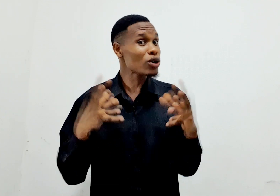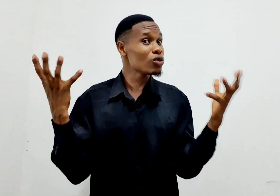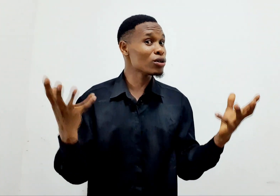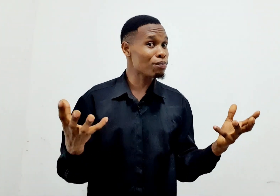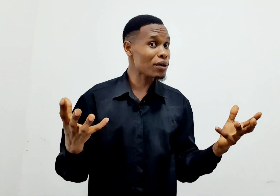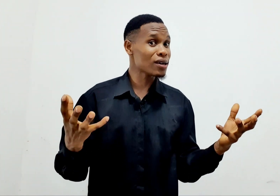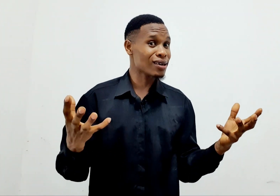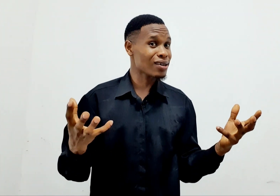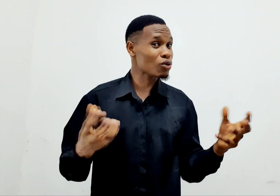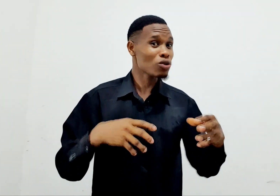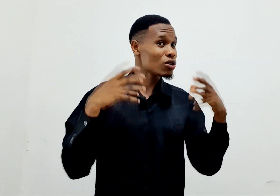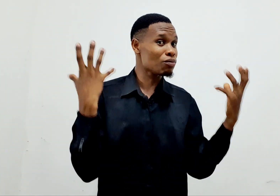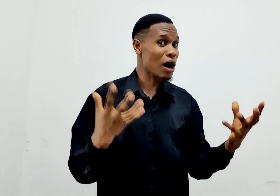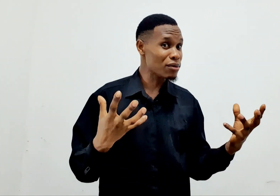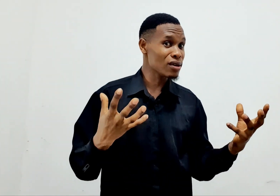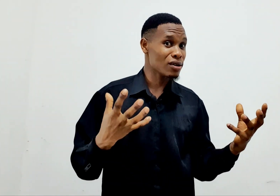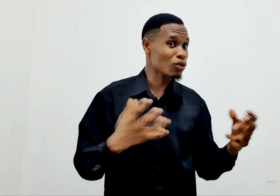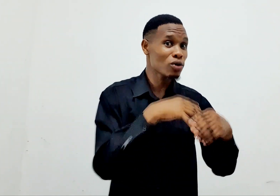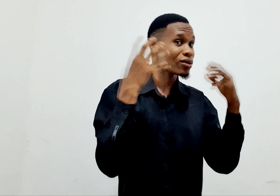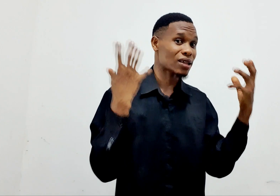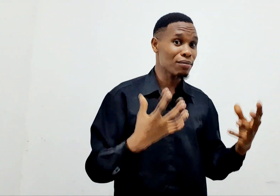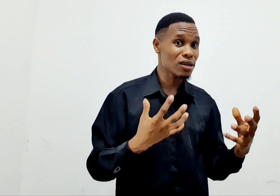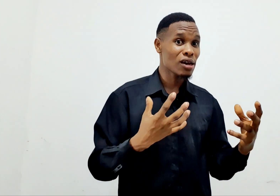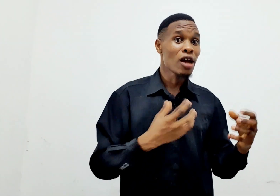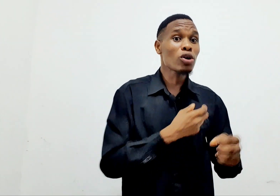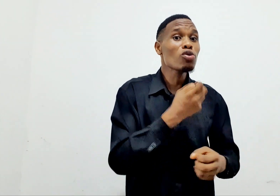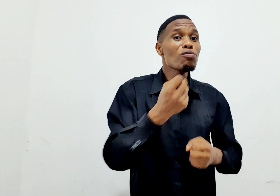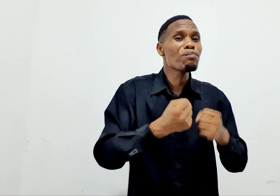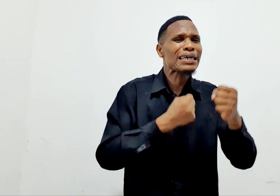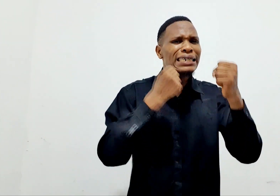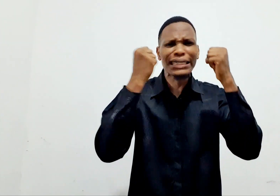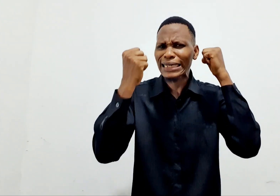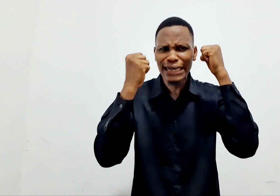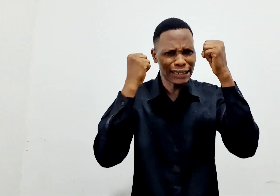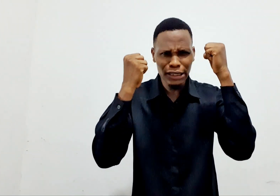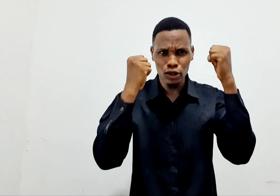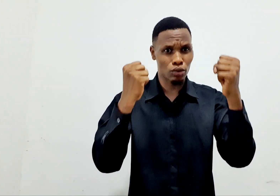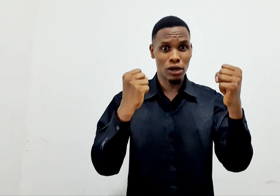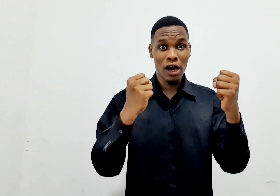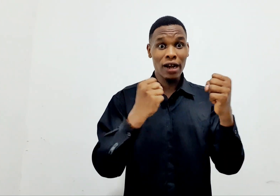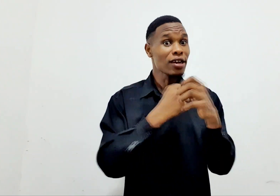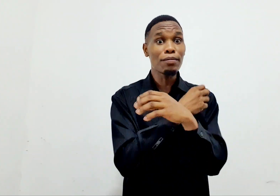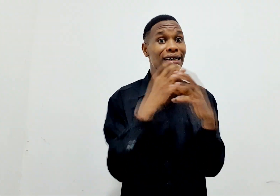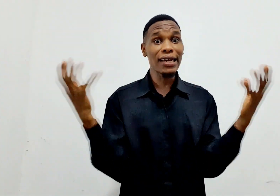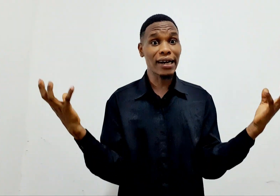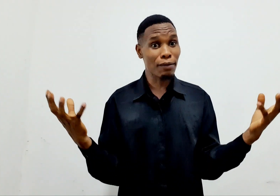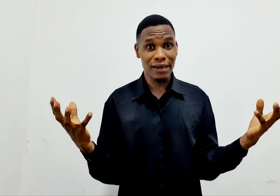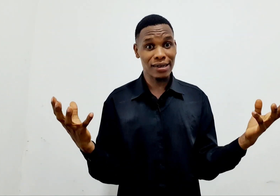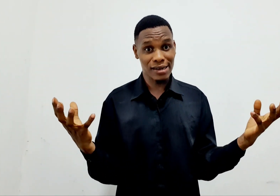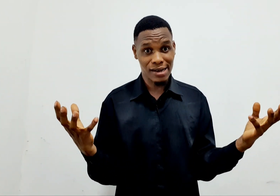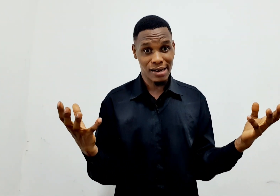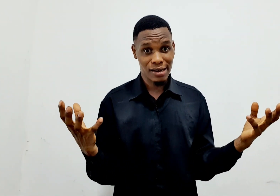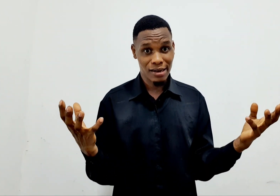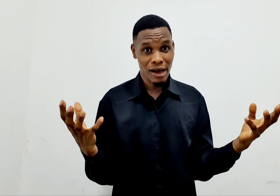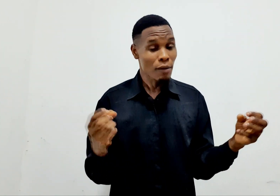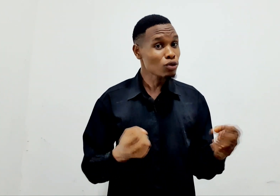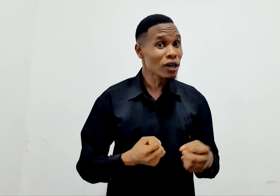kweli ulimpenda. Ni kweli ulimamini. Ni kweli umithamini. Ni kweli ulimpa kila kitu. Hini badeka badirika. Mtu